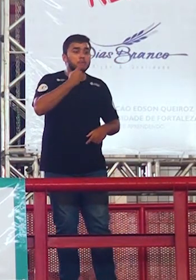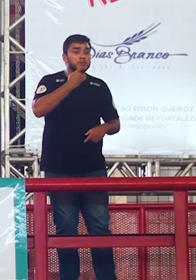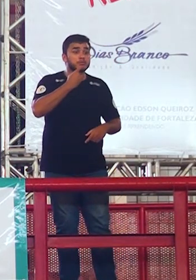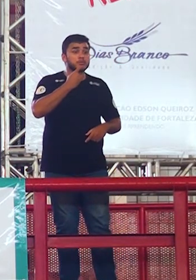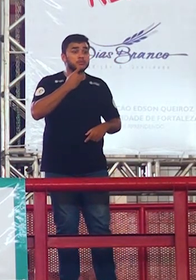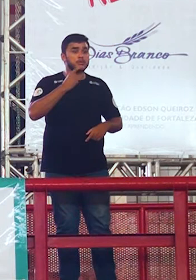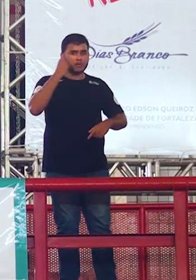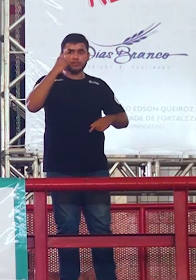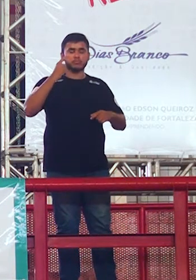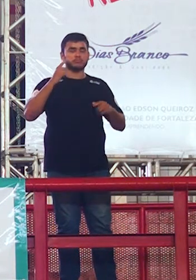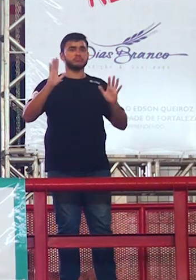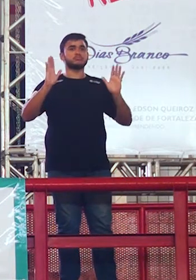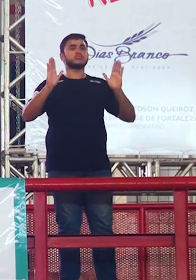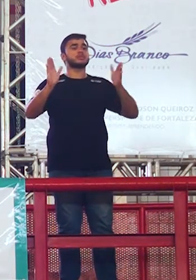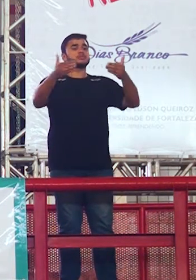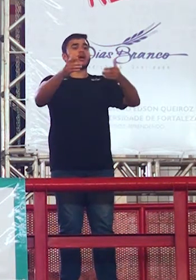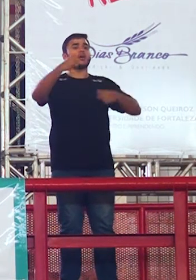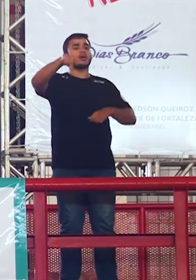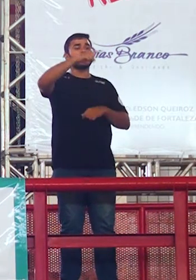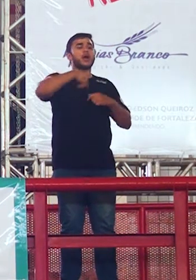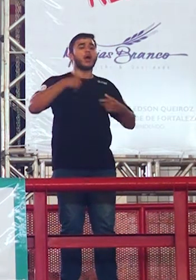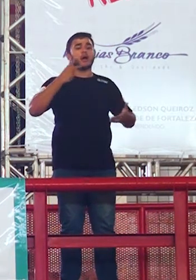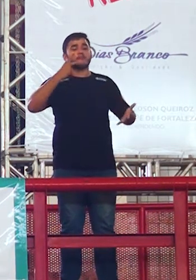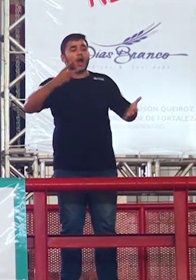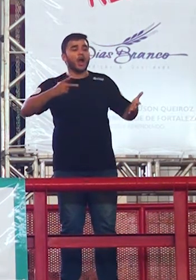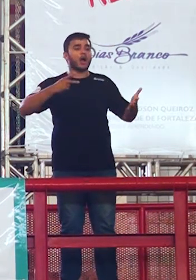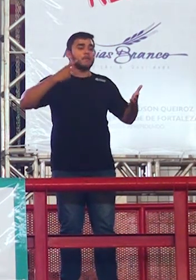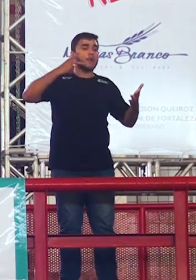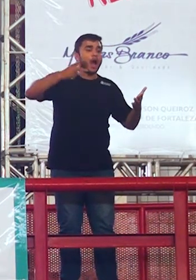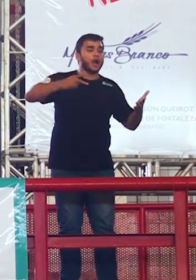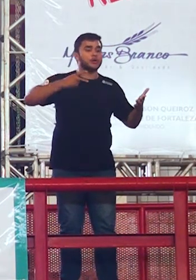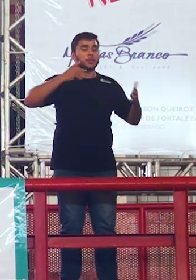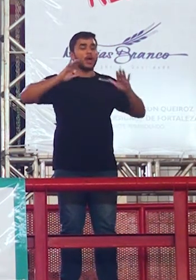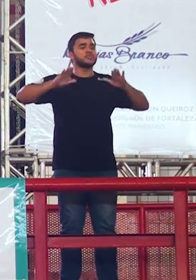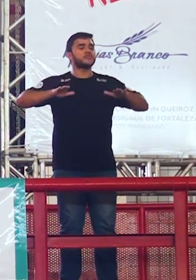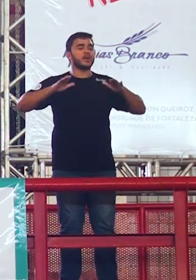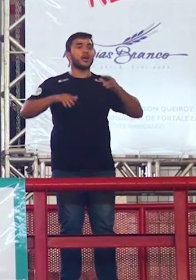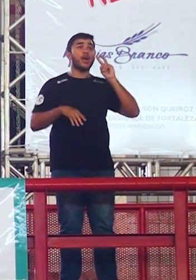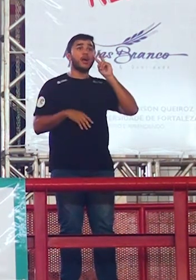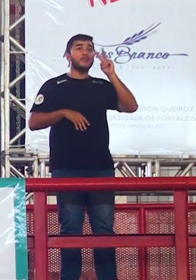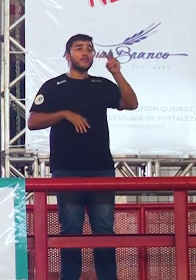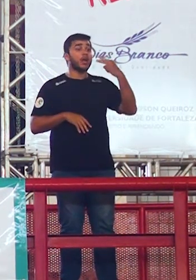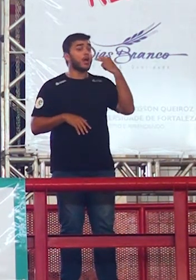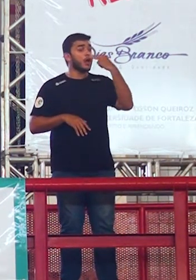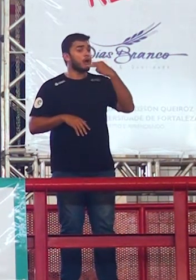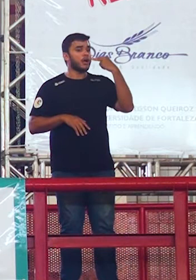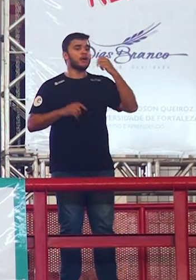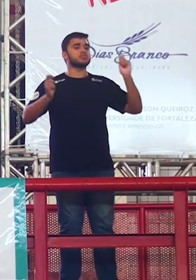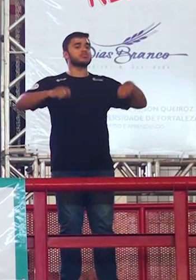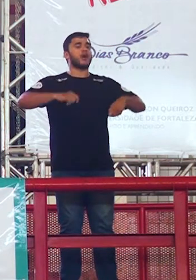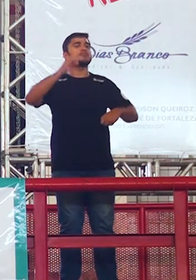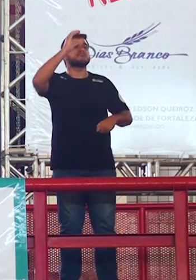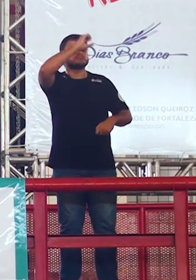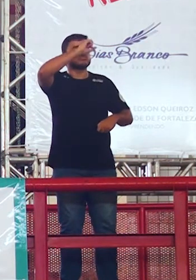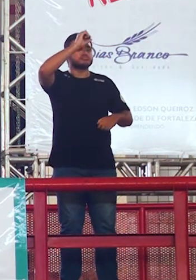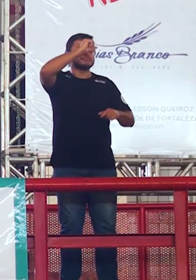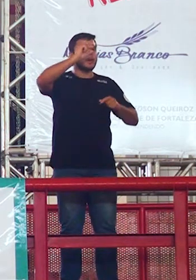não olhe pra turma não e fique falando devagar pra eles tentarem pelo menos fazer a leitura labial